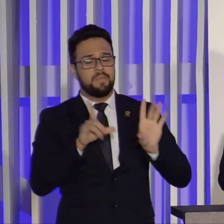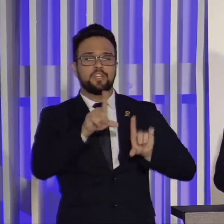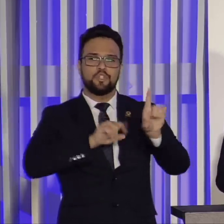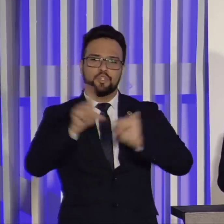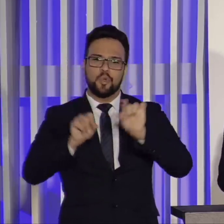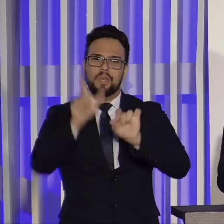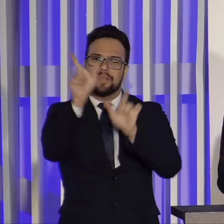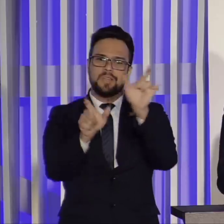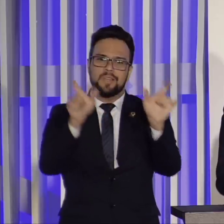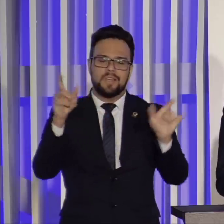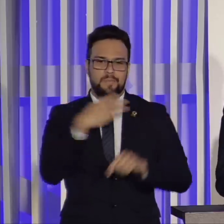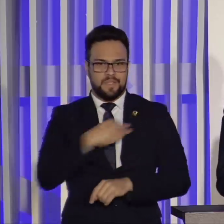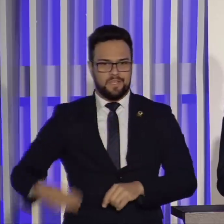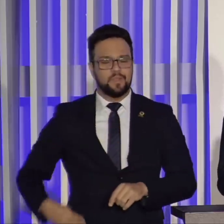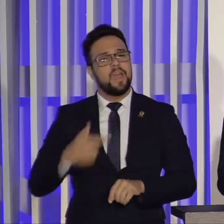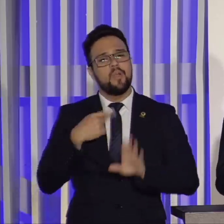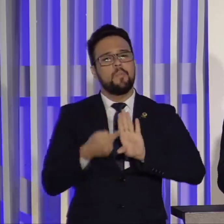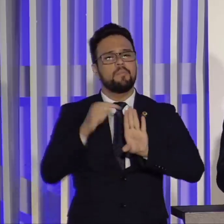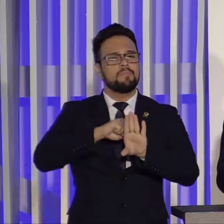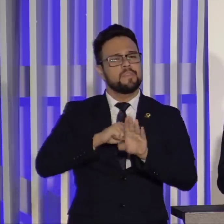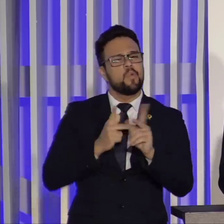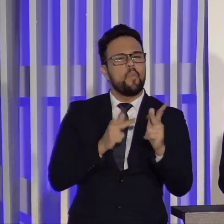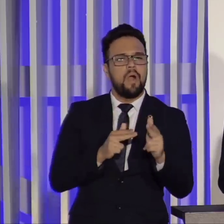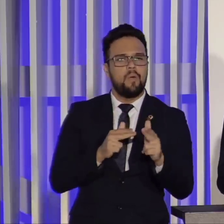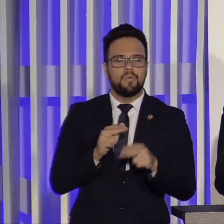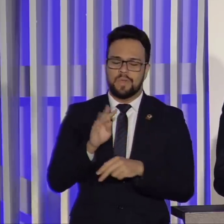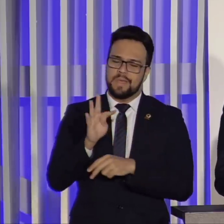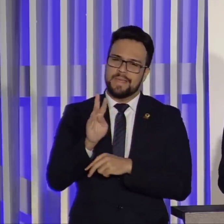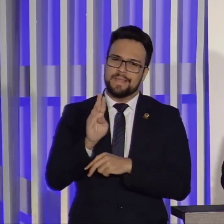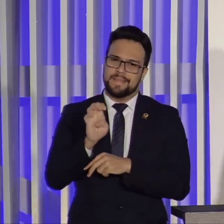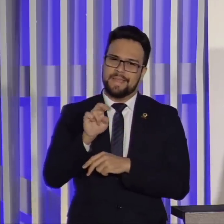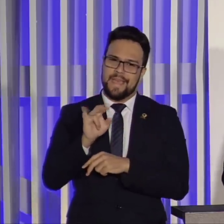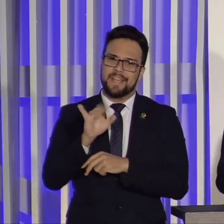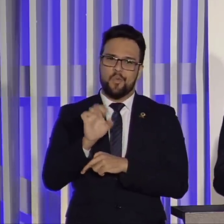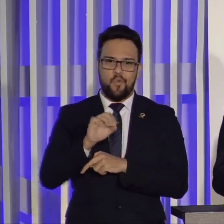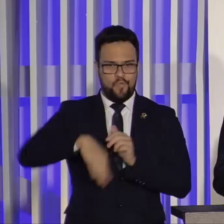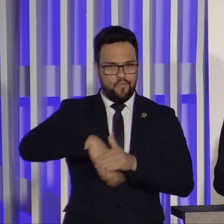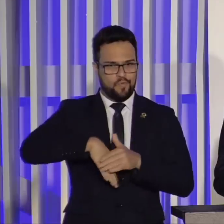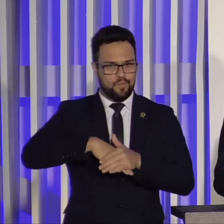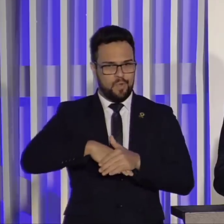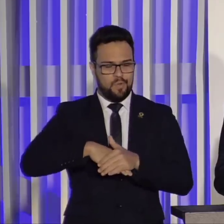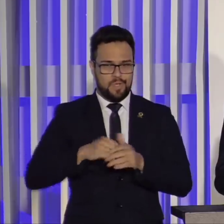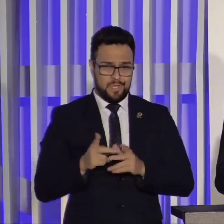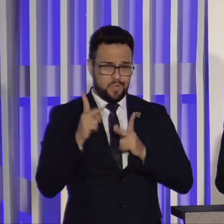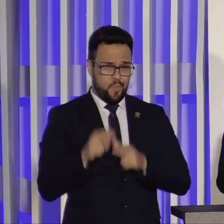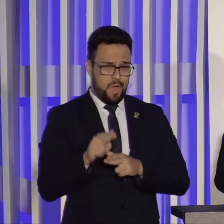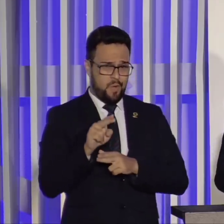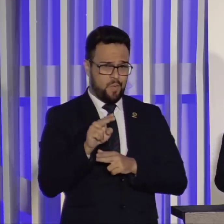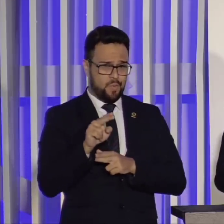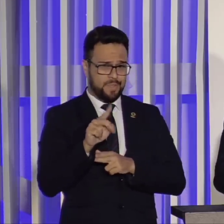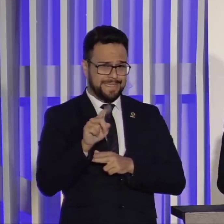Eu sou o técnico do time de futebol. Longe de querer ser o zagalo na Copa de 70. Mas,